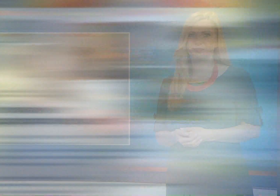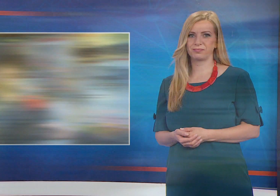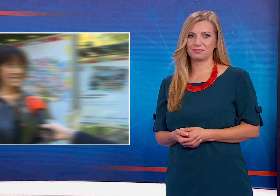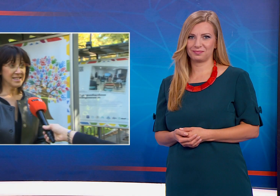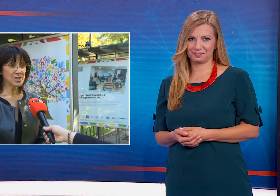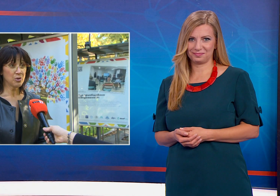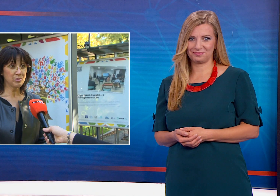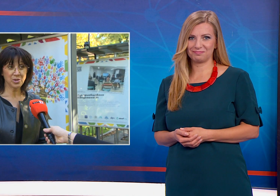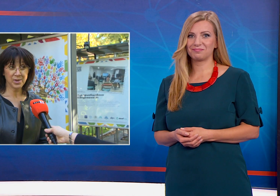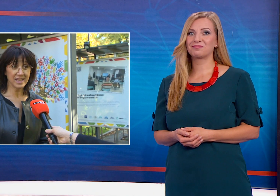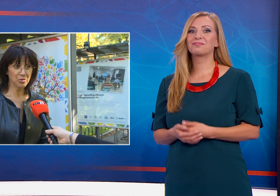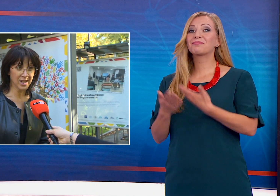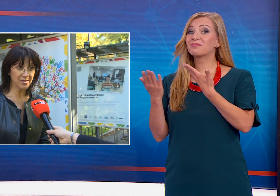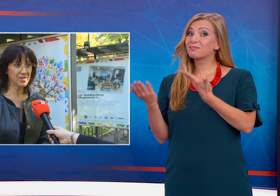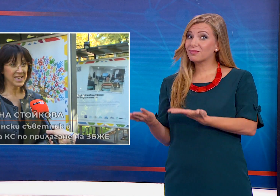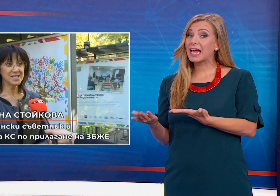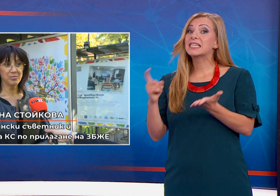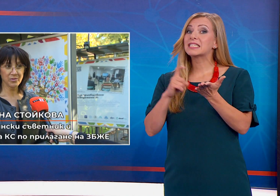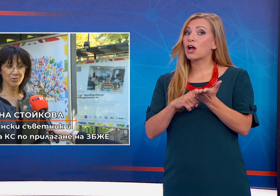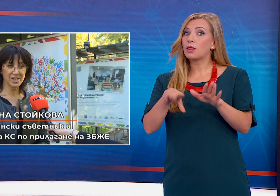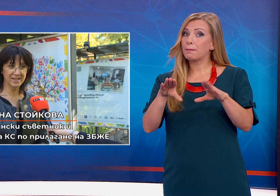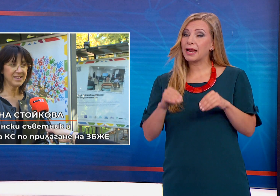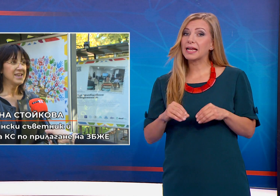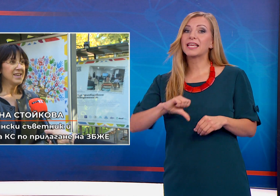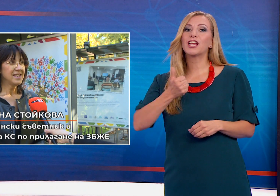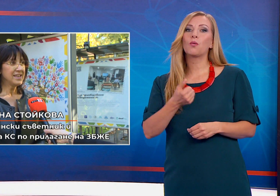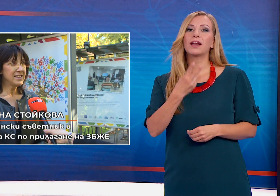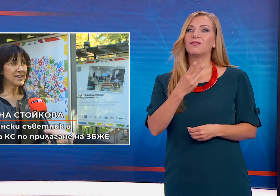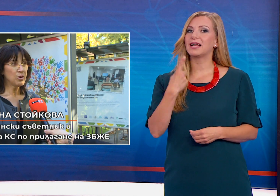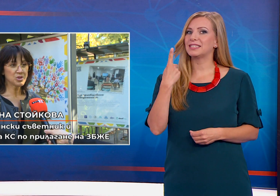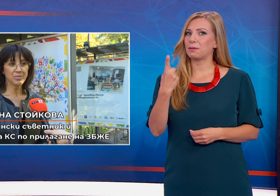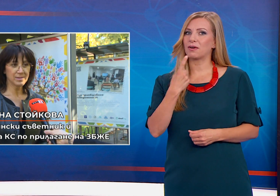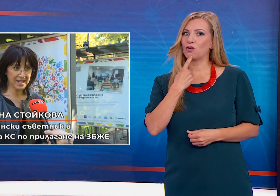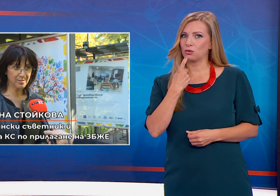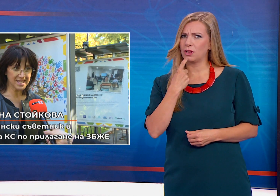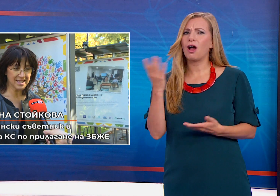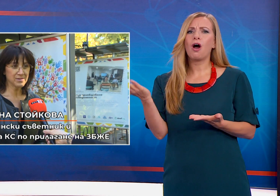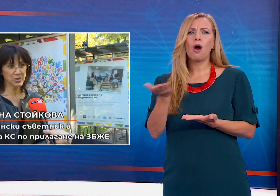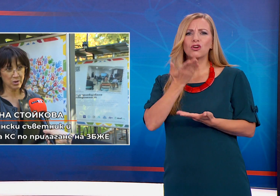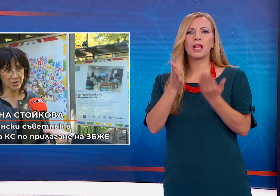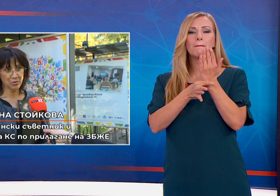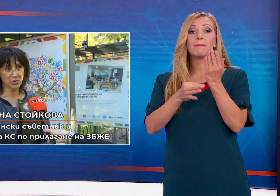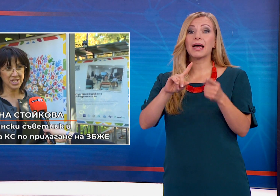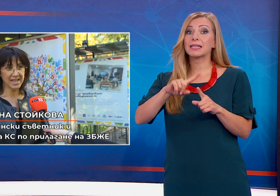Закона беше прият януари 2021 година и още през март месец в столичната община